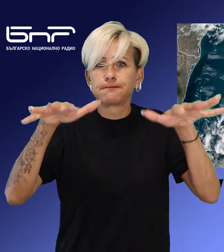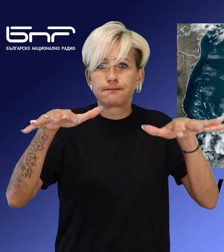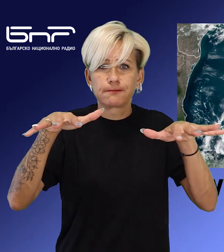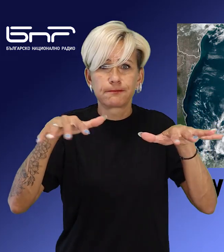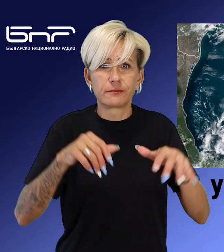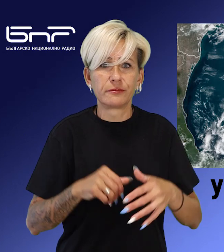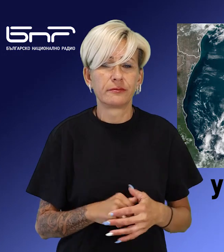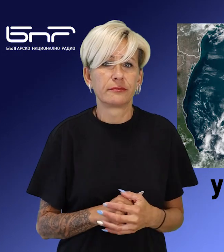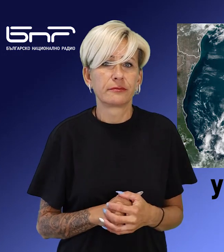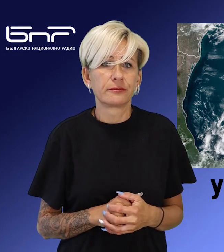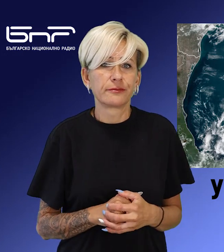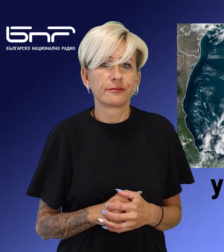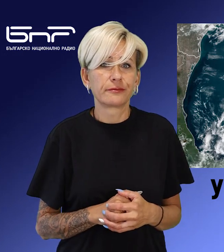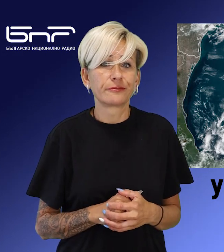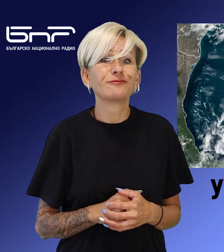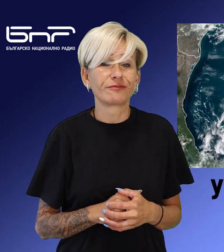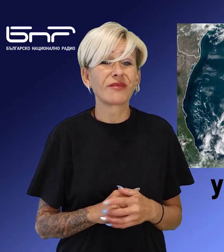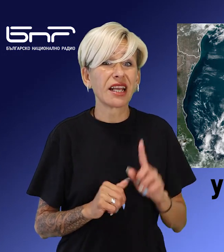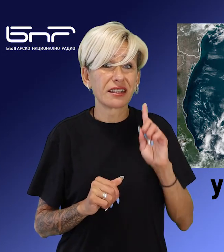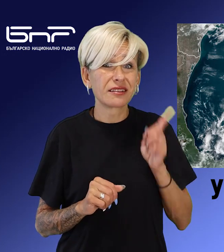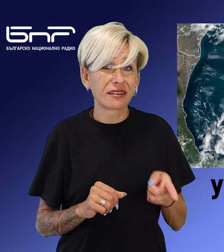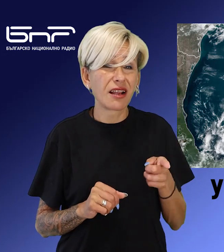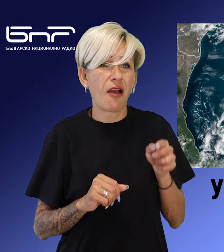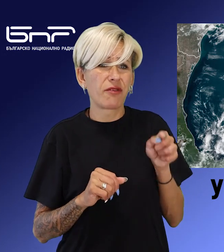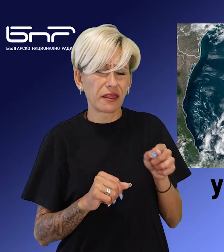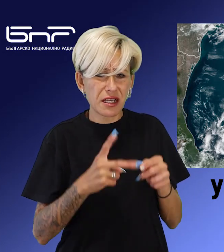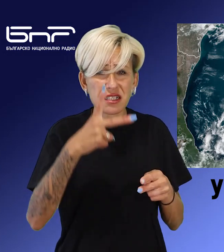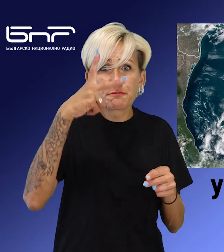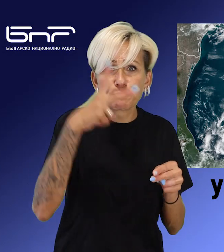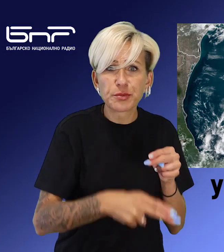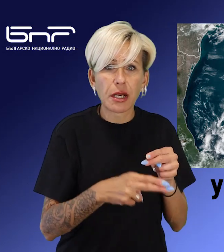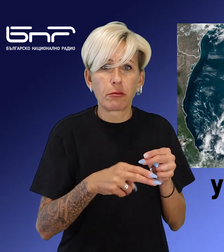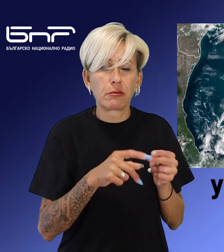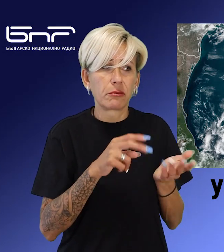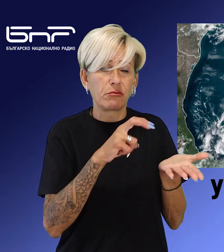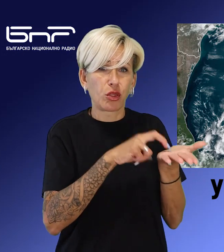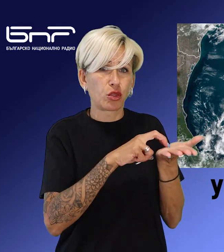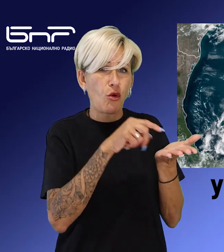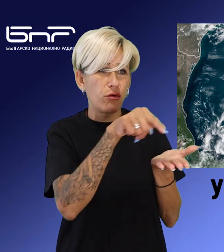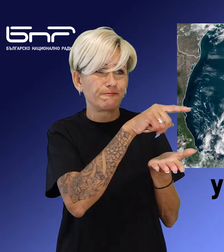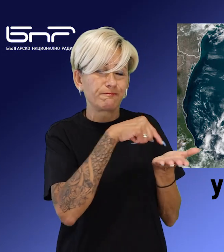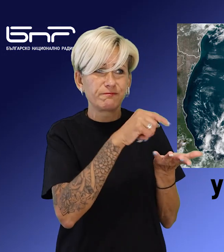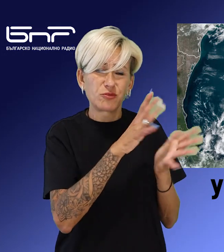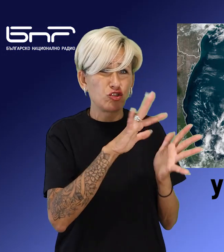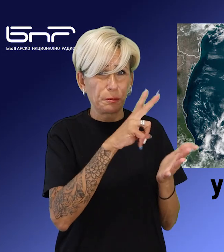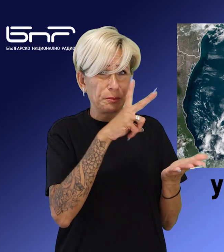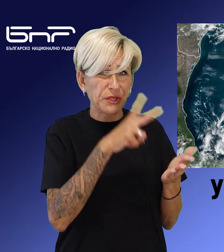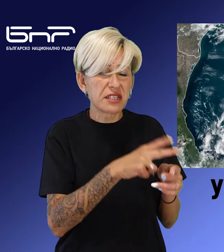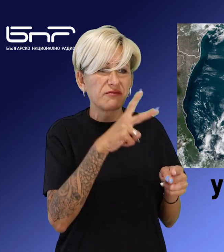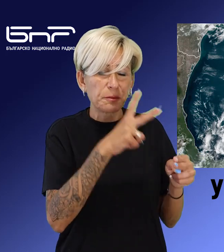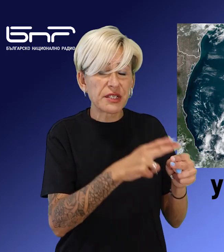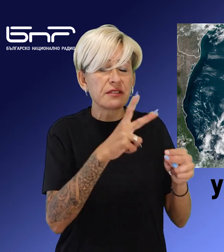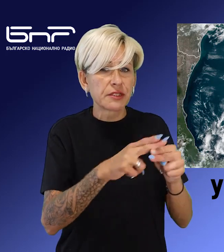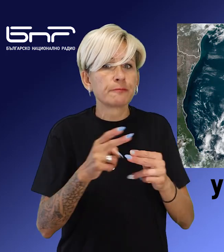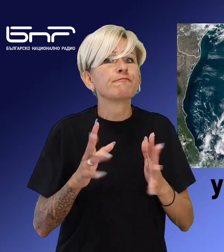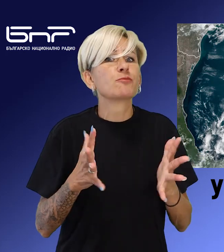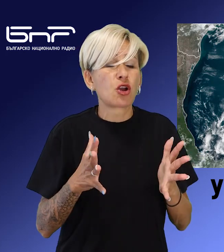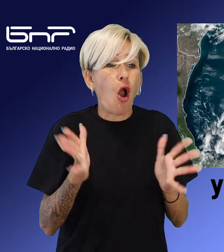част на Флорида. Не са изключени продължителни прекъсвания на електричеството, които могат да засегнат и съседния щат Джорджия и дори намиращия се на